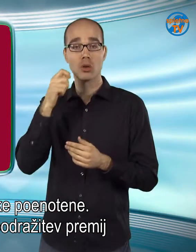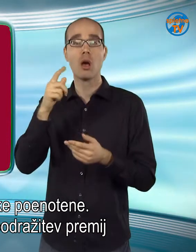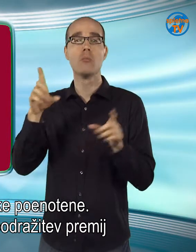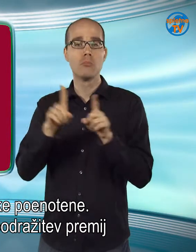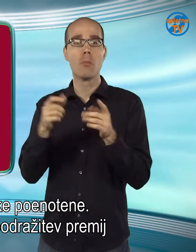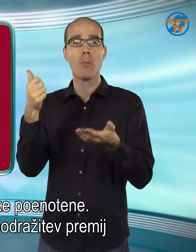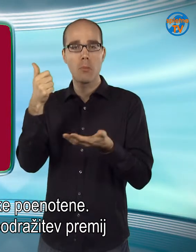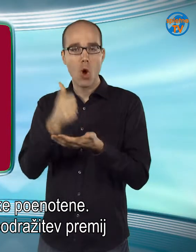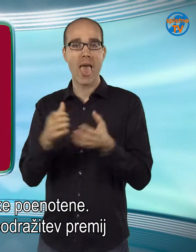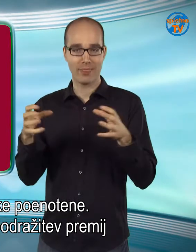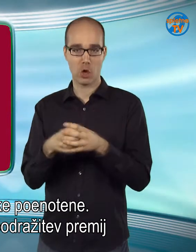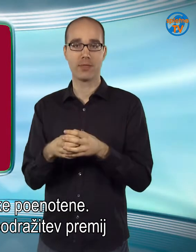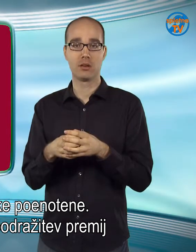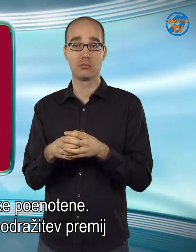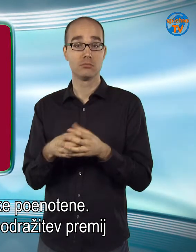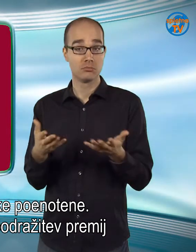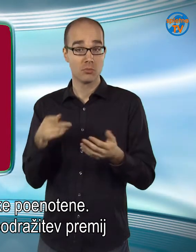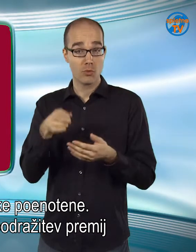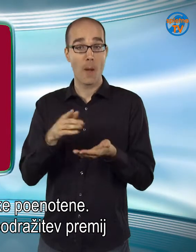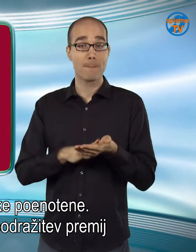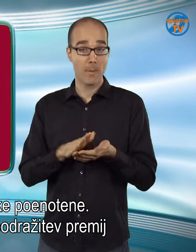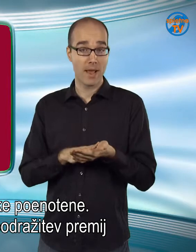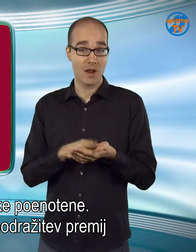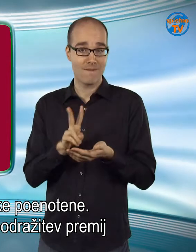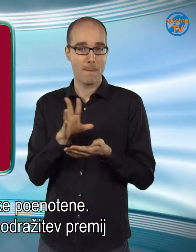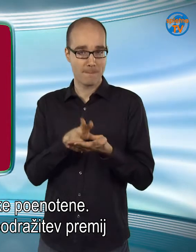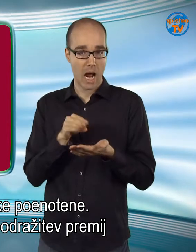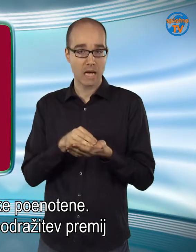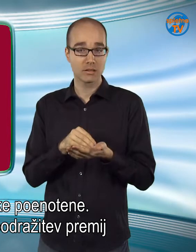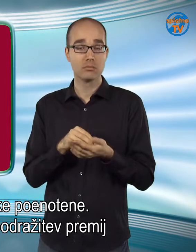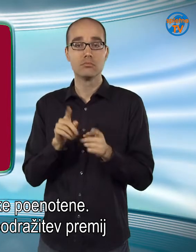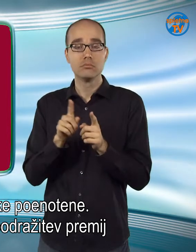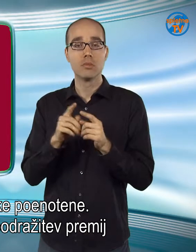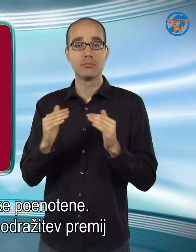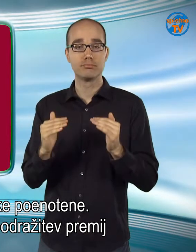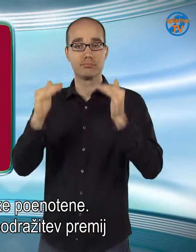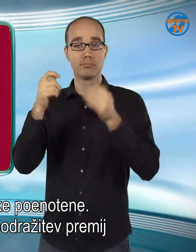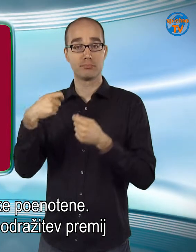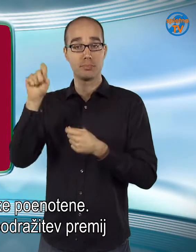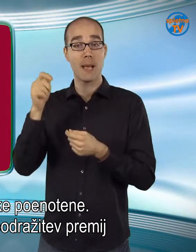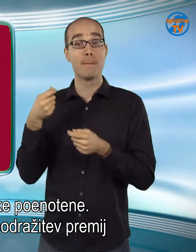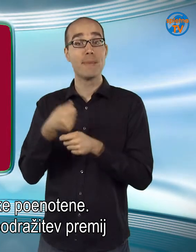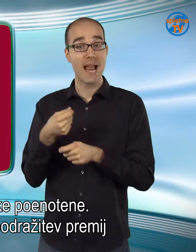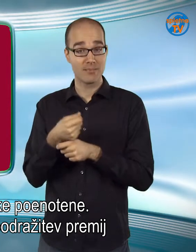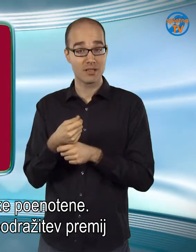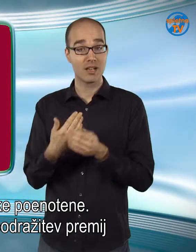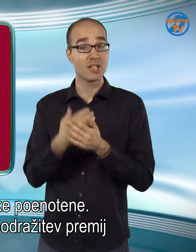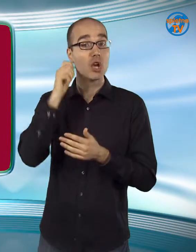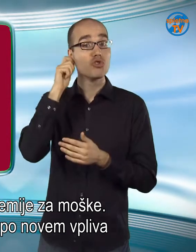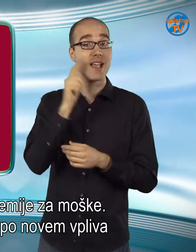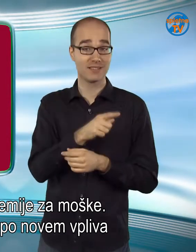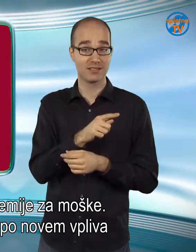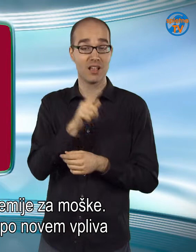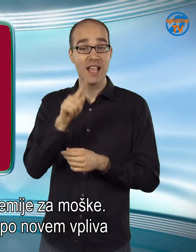moške poenotene. To vpnaksi pomeni podražitev premi za ženske in nižje premije za